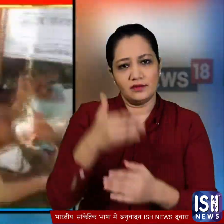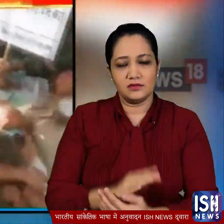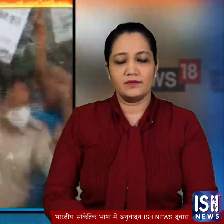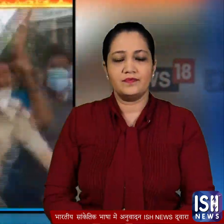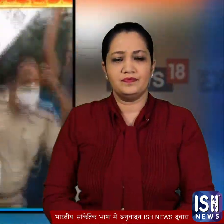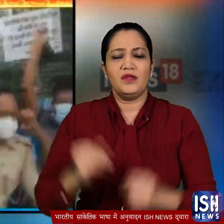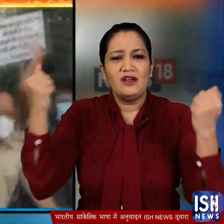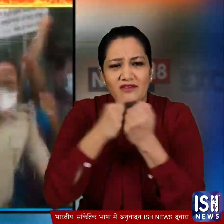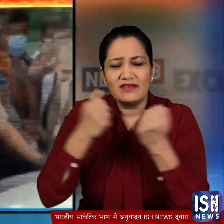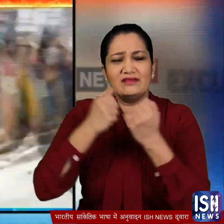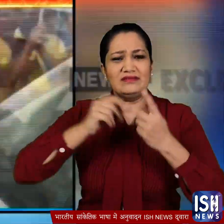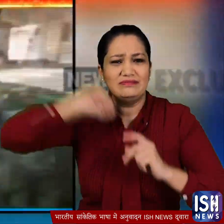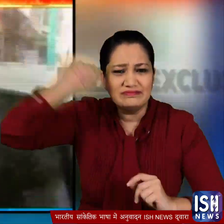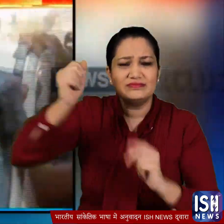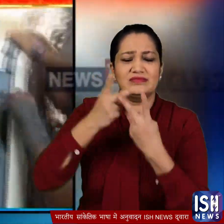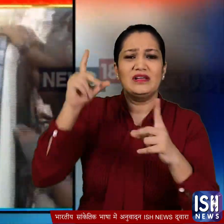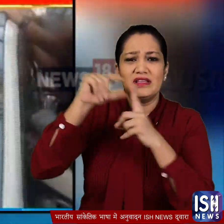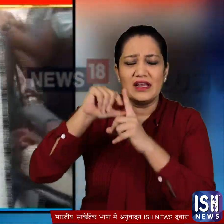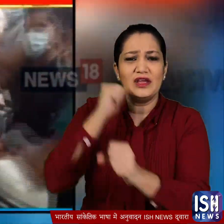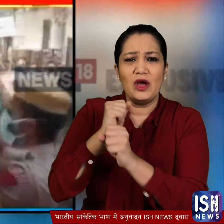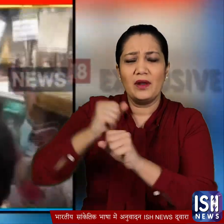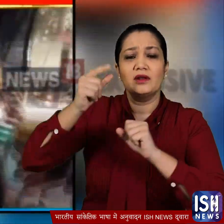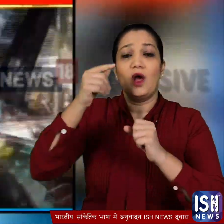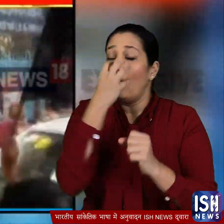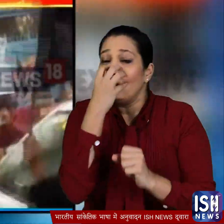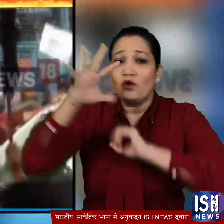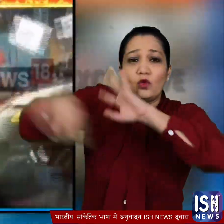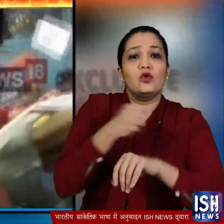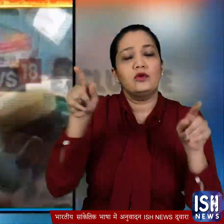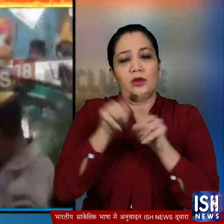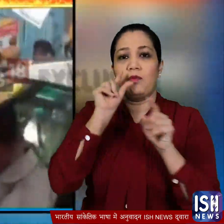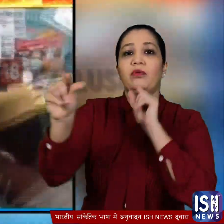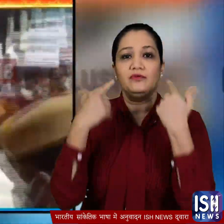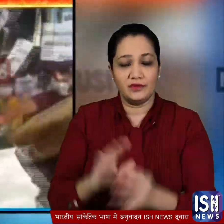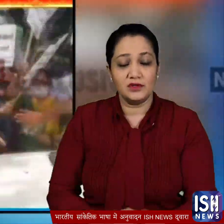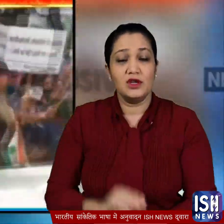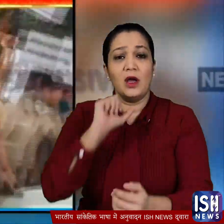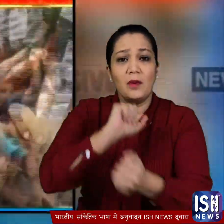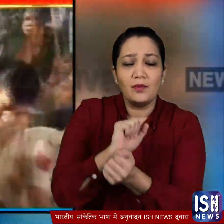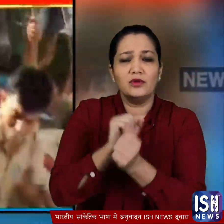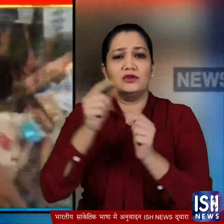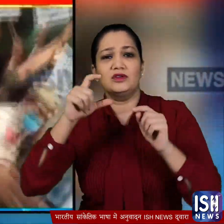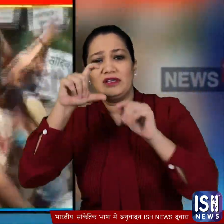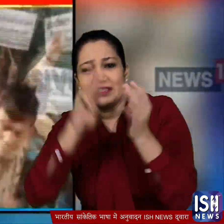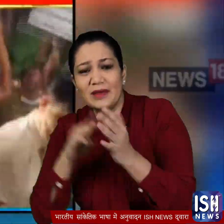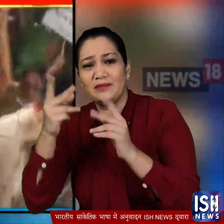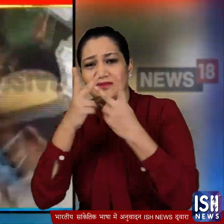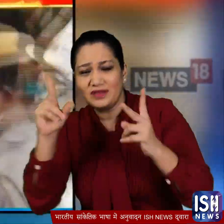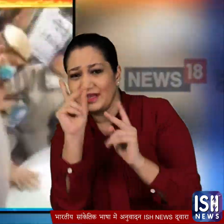करने वालों ने दिल्ली सरकार को ऑक्सिजन चोर तक कह दिया लेकिन हंगामे के बीच पुलिस के जवानों ने डिप्टी सीम की कार के पास थोड़ी ही देर में एक